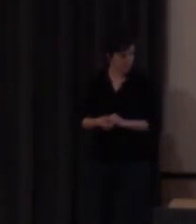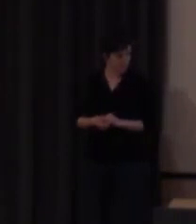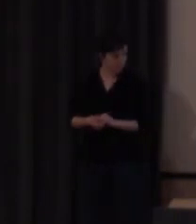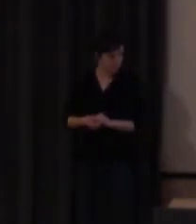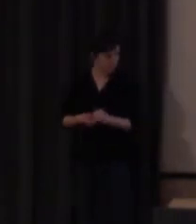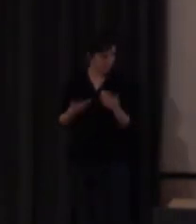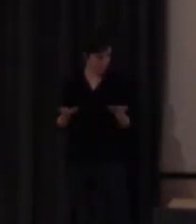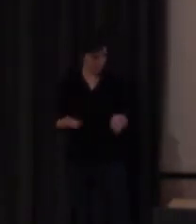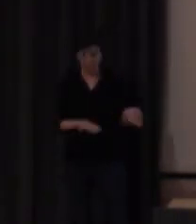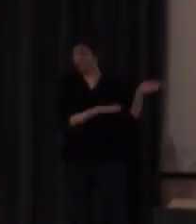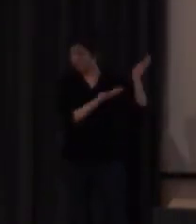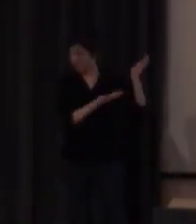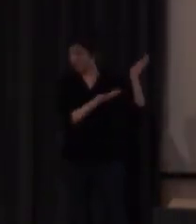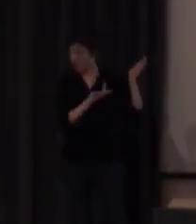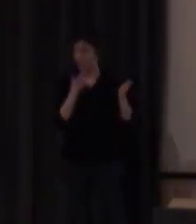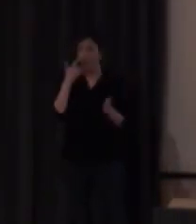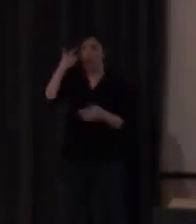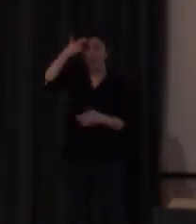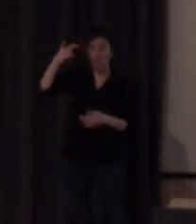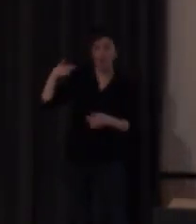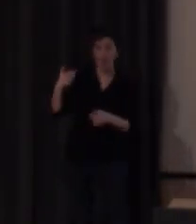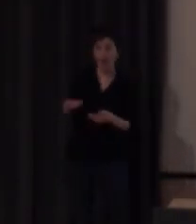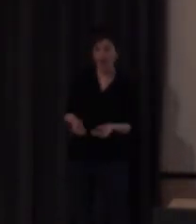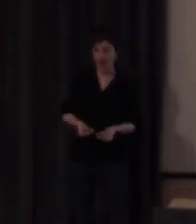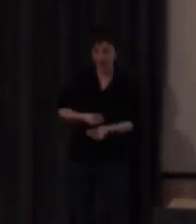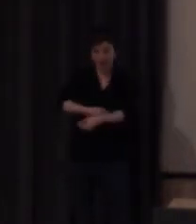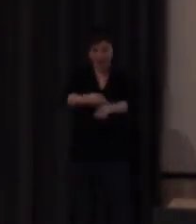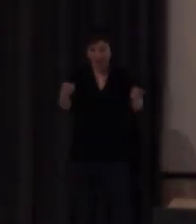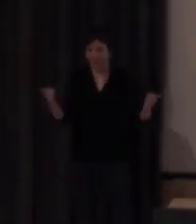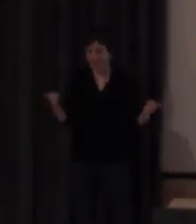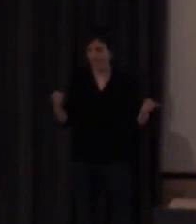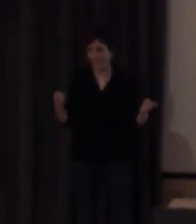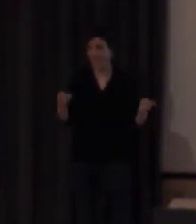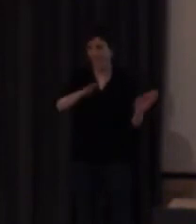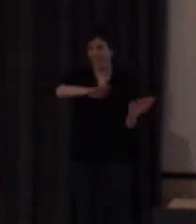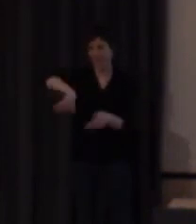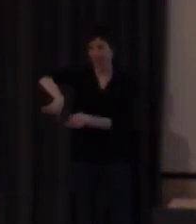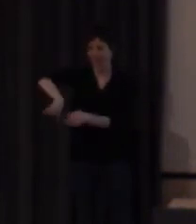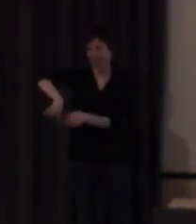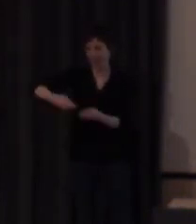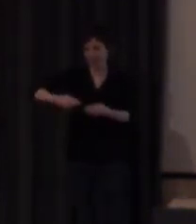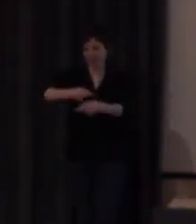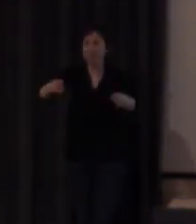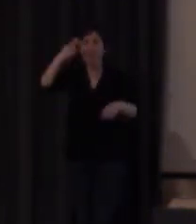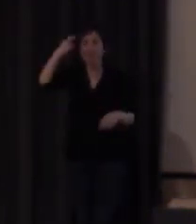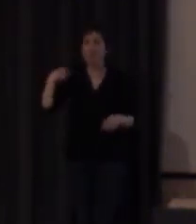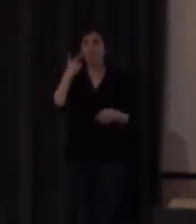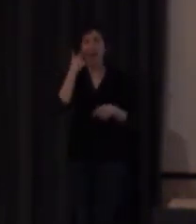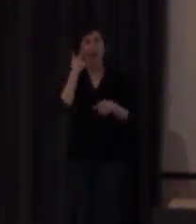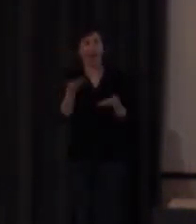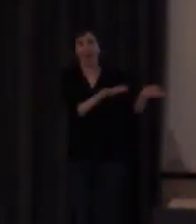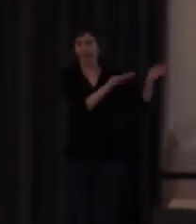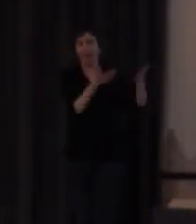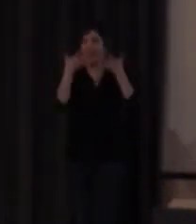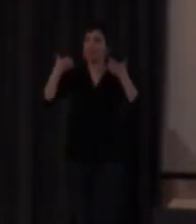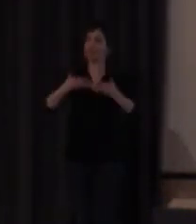y esto es la prueba que se les pasa en el último esto es para que vean ustedes un